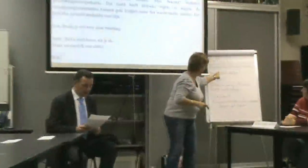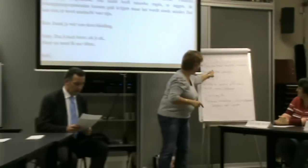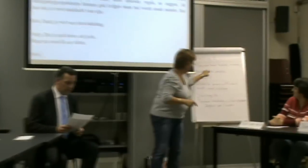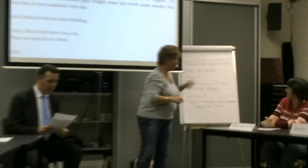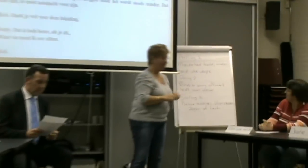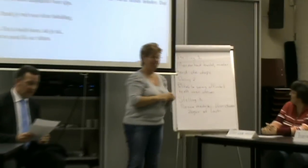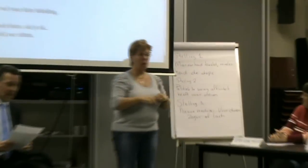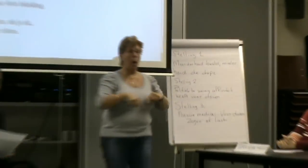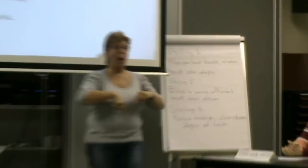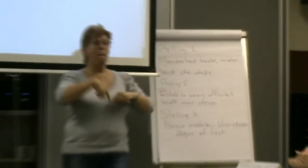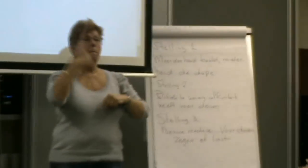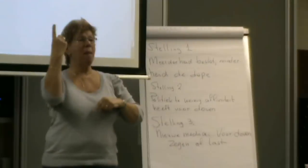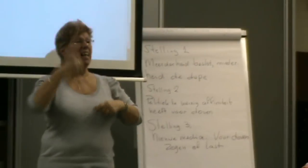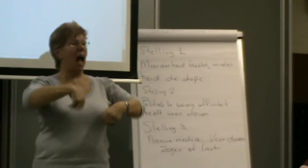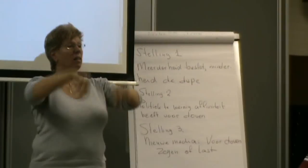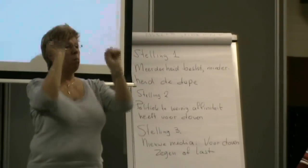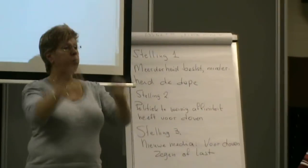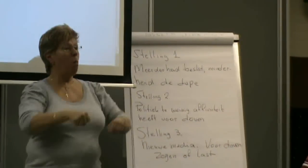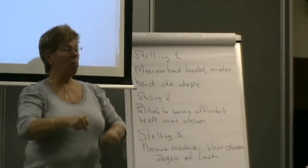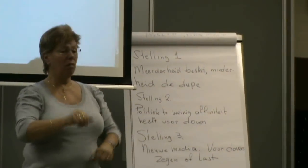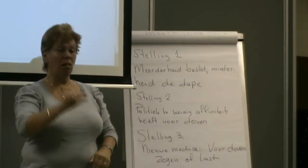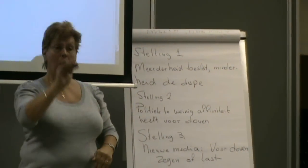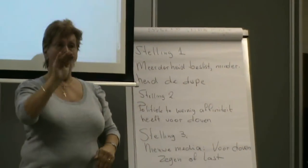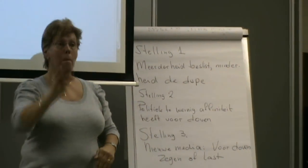De meerderheid beslist. En de minderheid is de dupe.